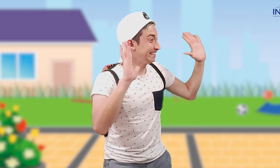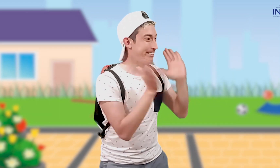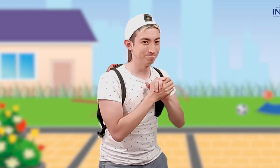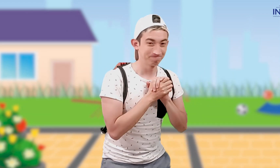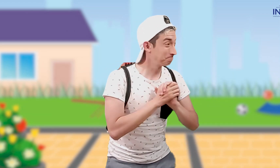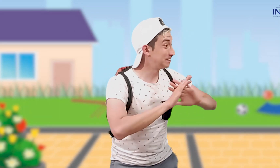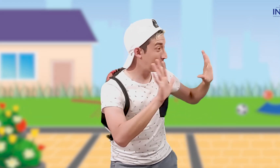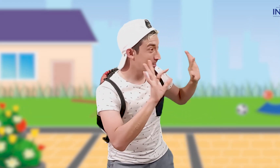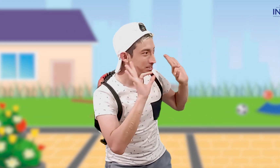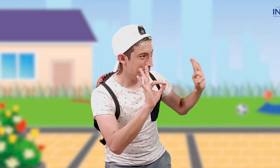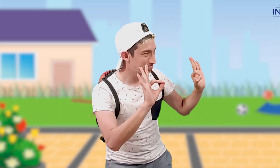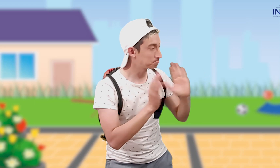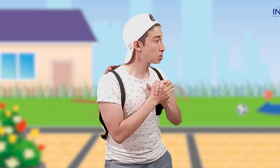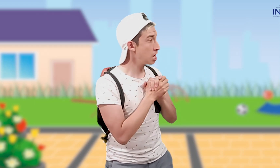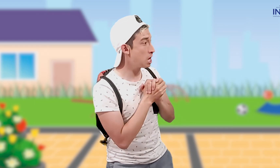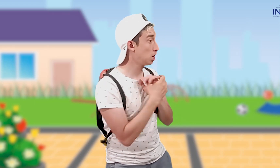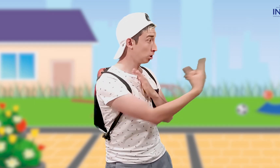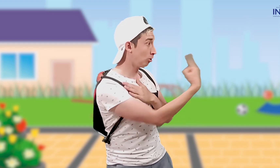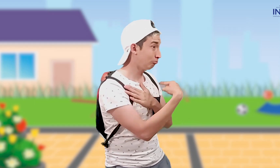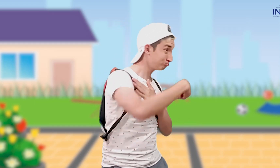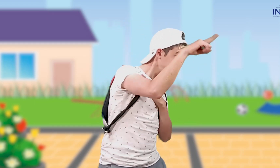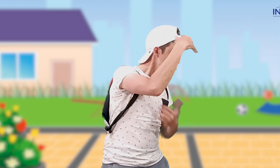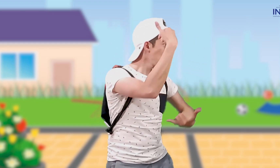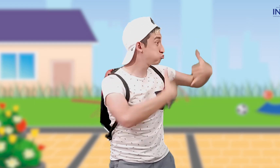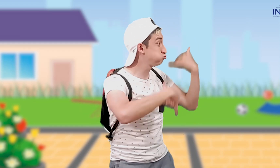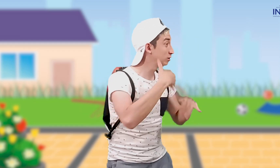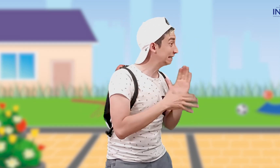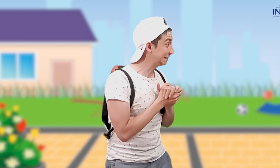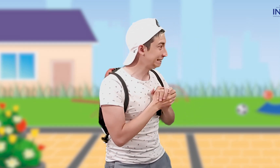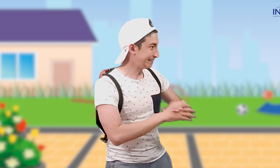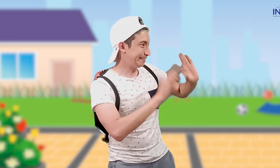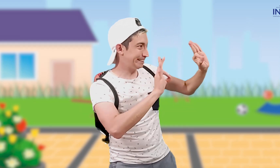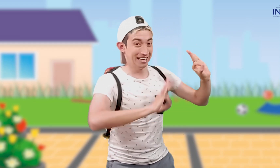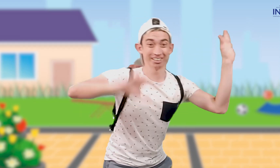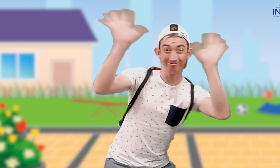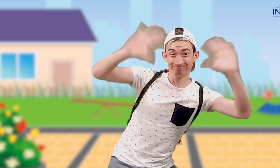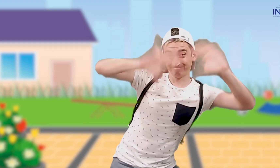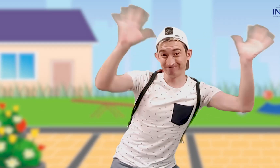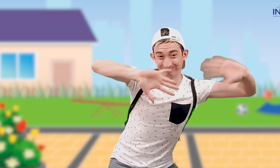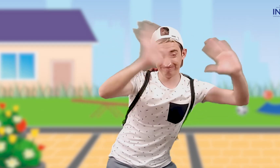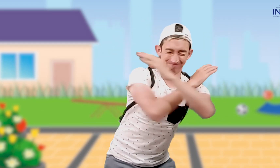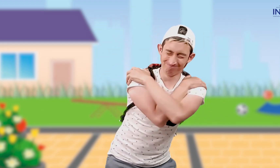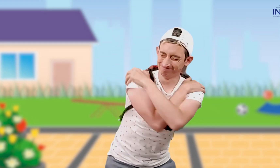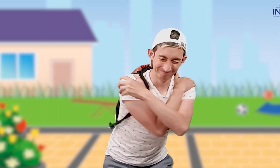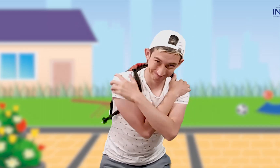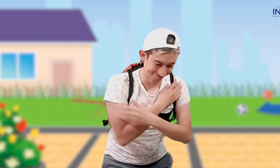ya terminamos ¡Perfecto! ¡Lady! ¿Vamos a jugar? ¡Sí! ¡Bien! ¡Adiós niños! ¡Un abrazo enorme!